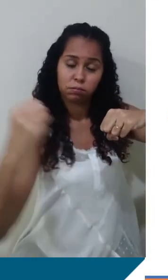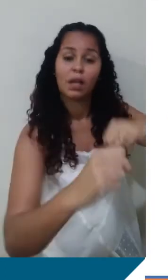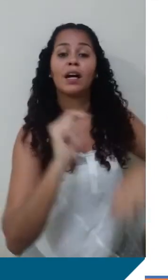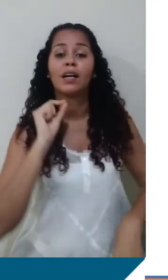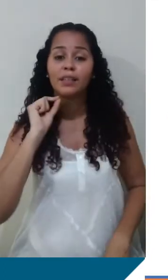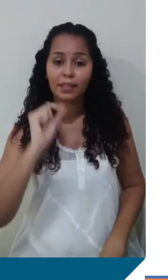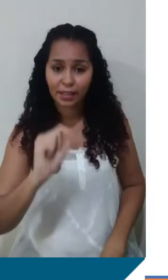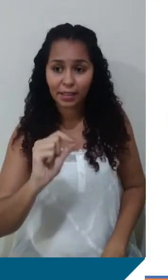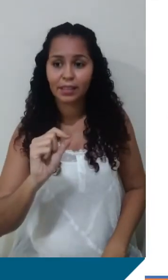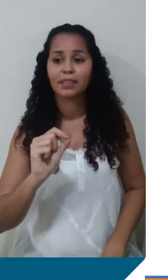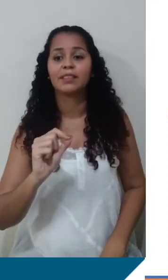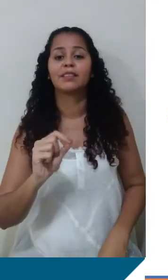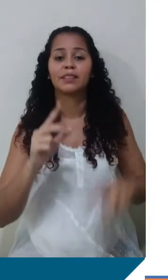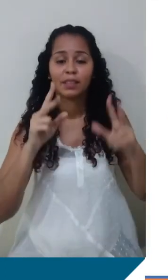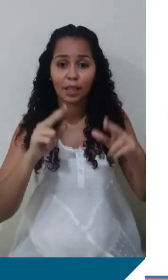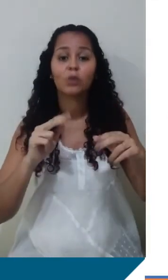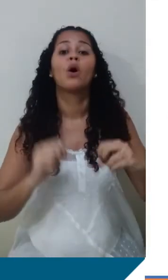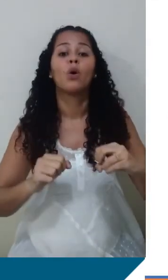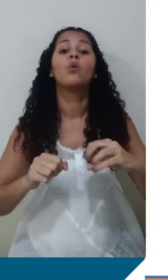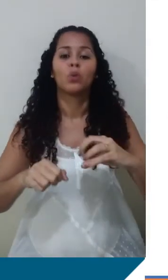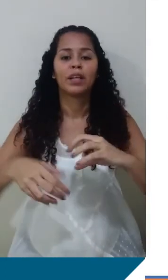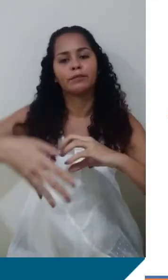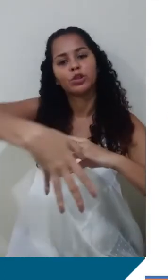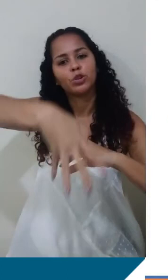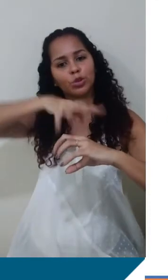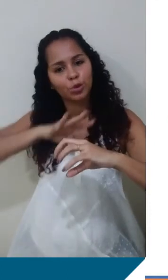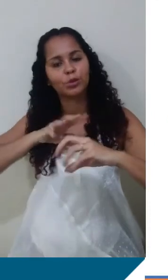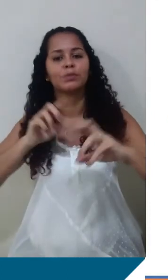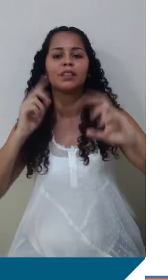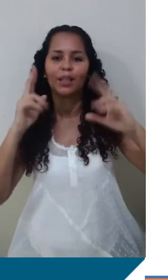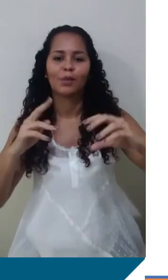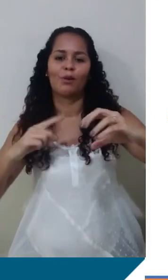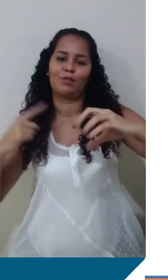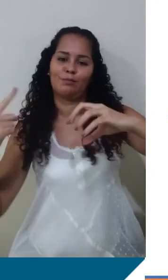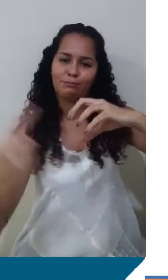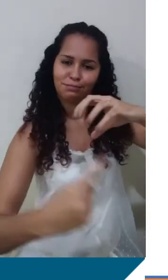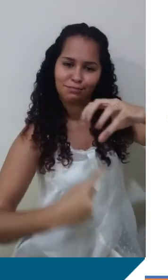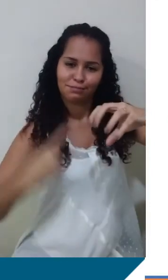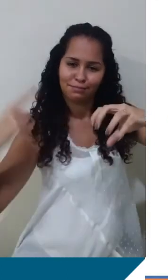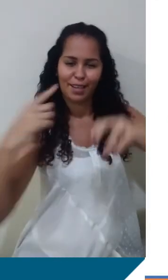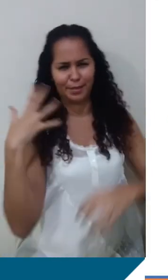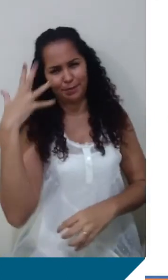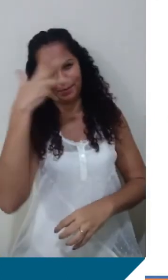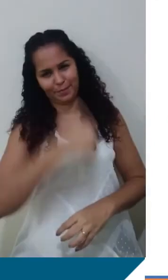ao de Júpiter. É igual ao de Saturno, que é um glamour. Ok? A gente pode afirmar isso. Não tem problema.